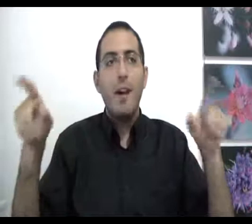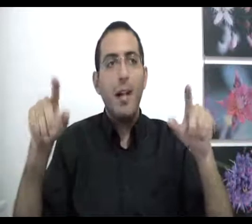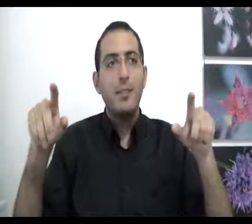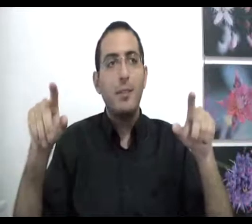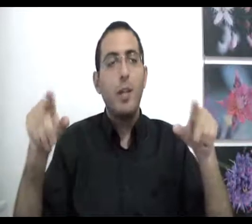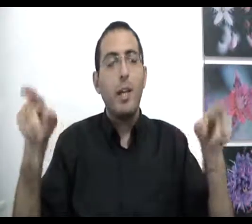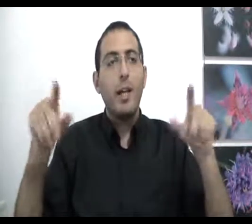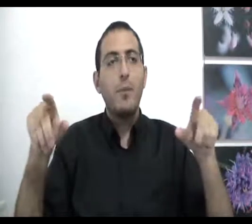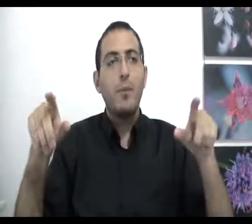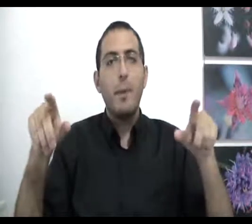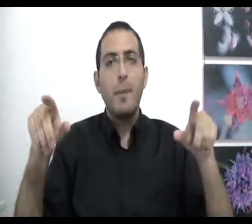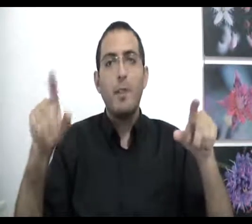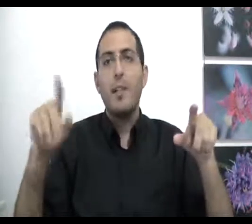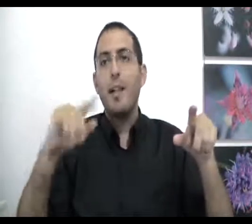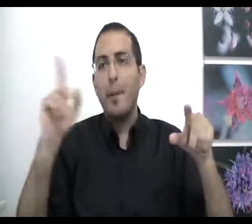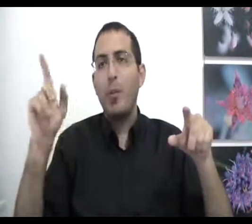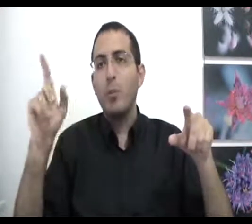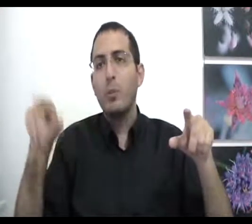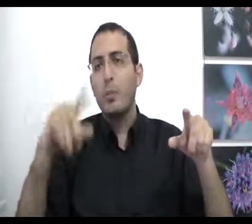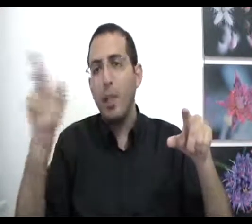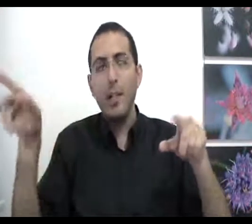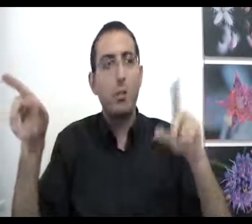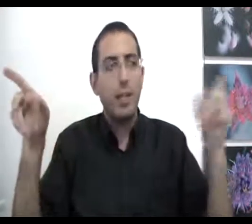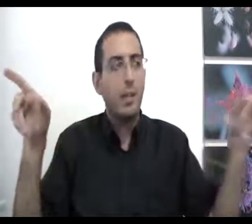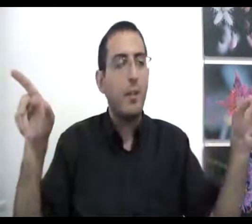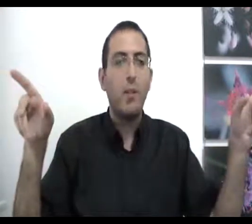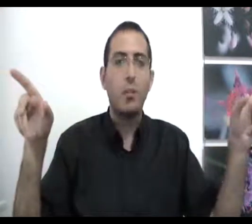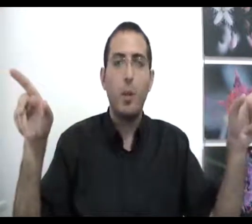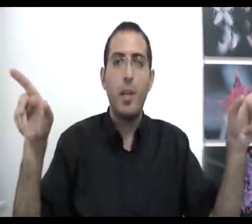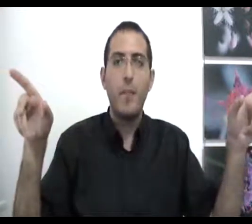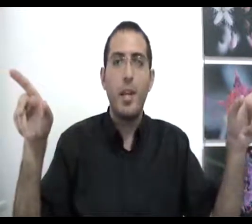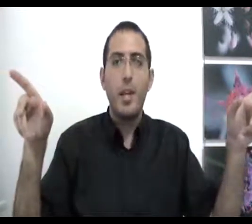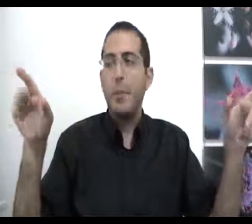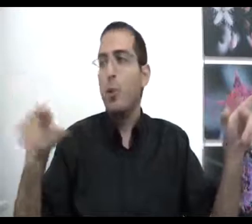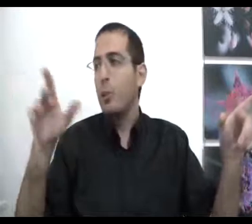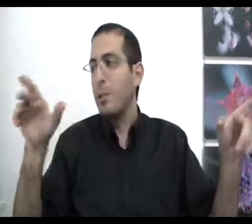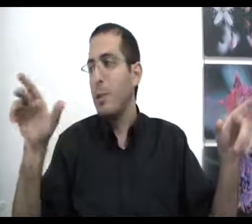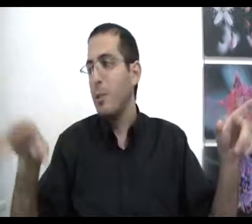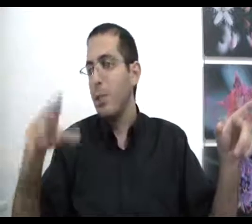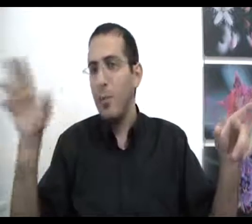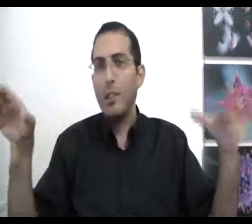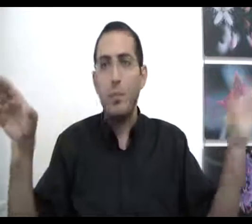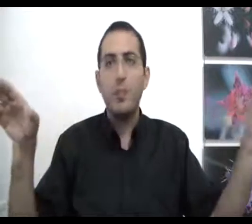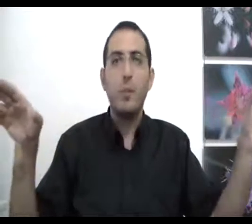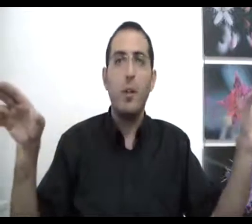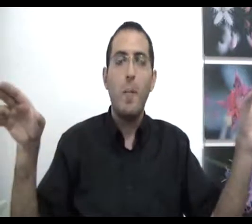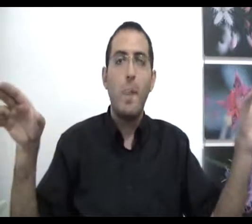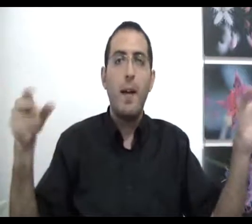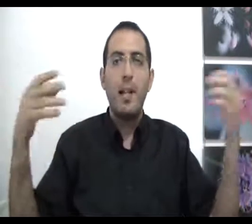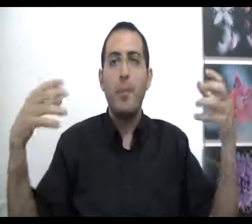ואז הוא יחיה חיים טובים באמת, כי כלפי חוץ הוא ימשיך לרצות ללכת ימינה ולא שמאלה, בדיוק כמו שבמציאות שלנו יש ימין בשמאל, אבל אף על